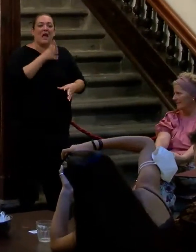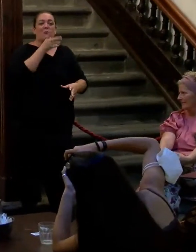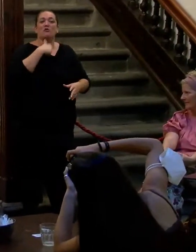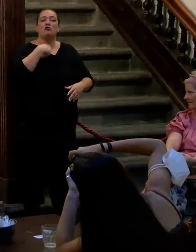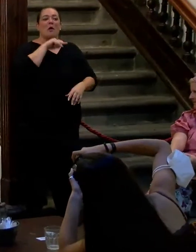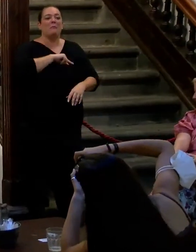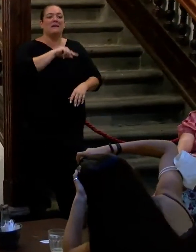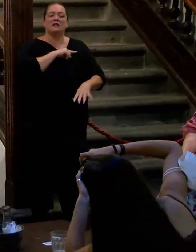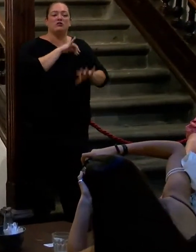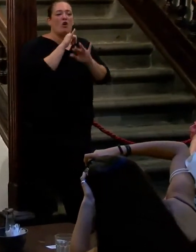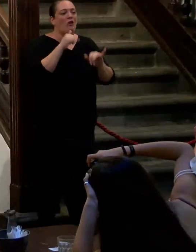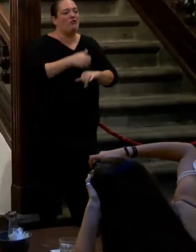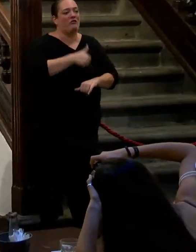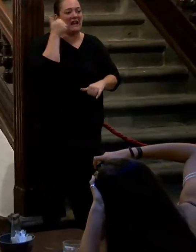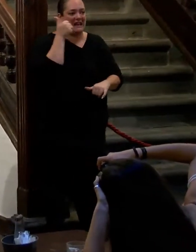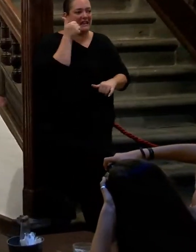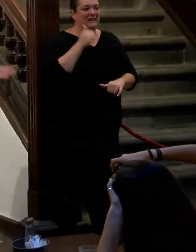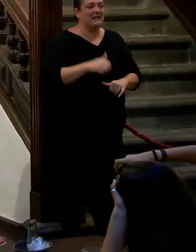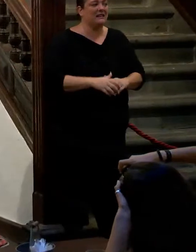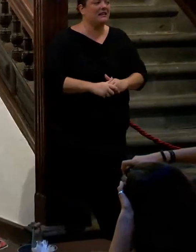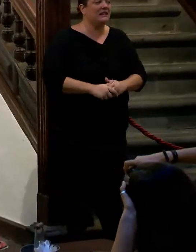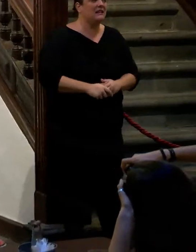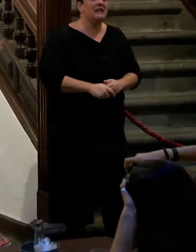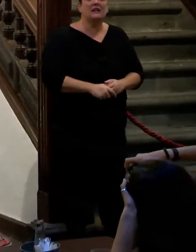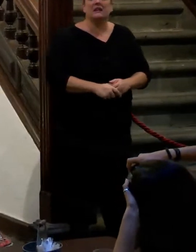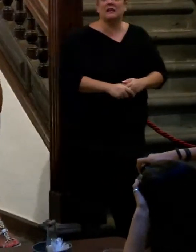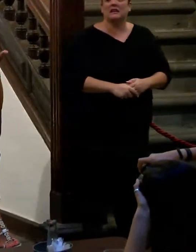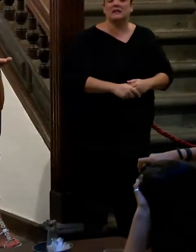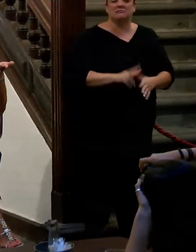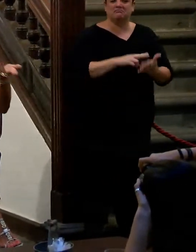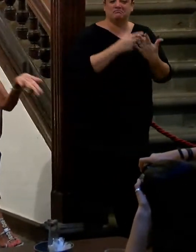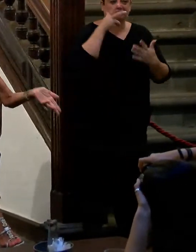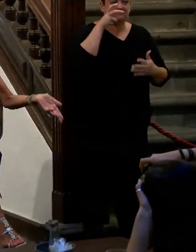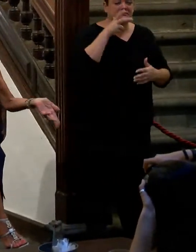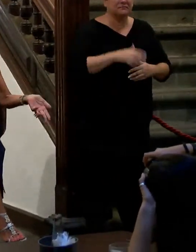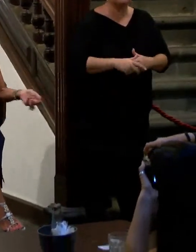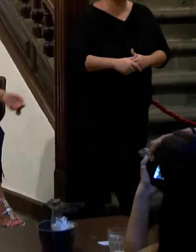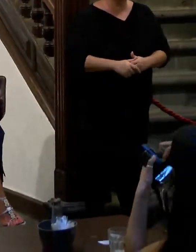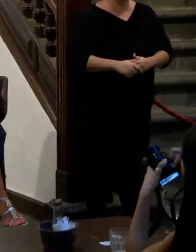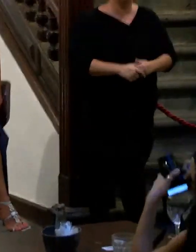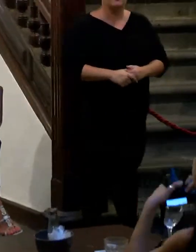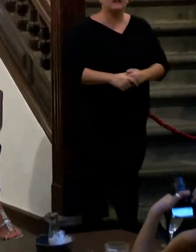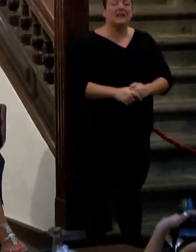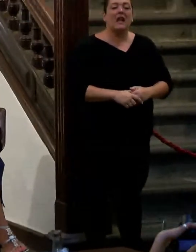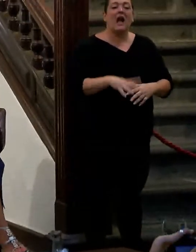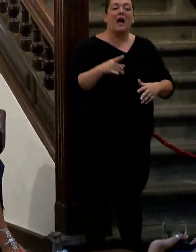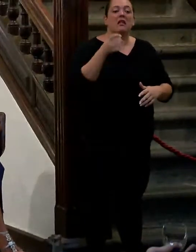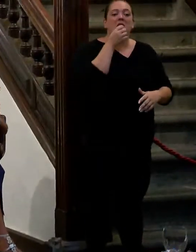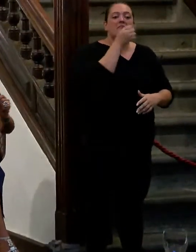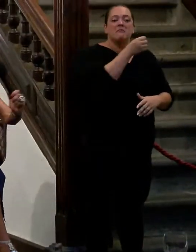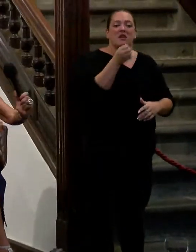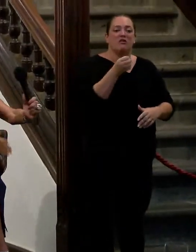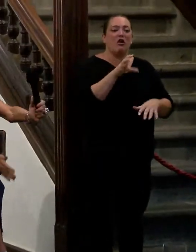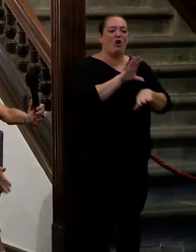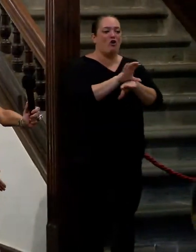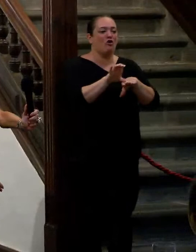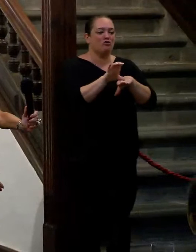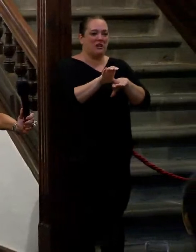más feliz y eso que no duermo que ya durmiendo no te cuento vamos a hacerle el micro a la consejera